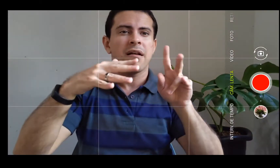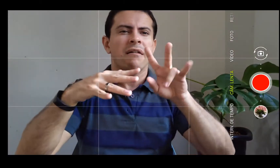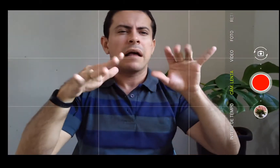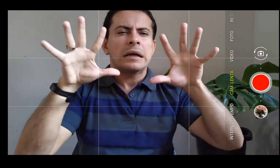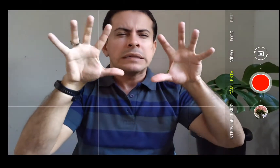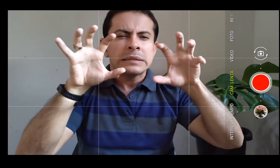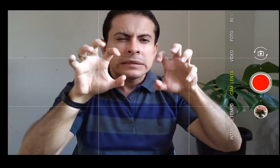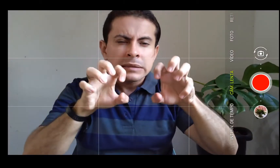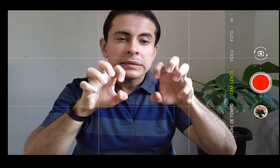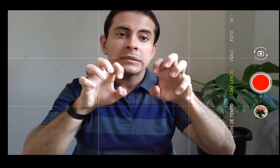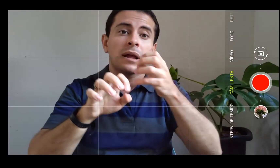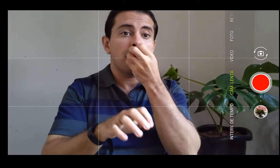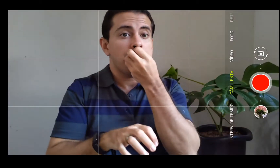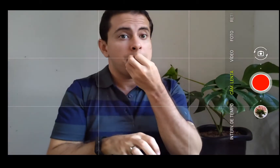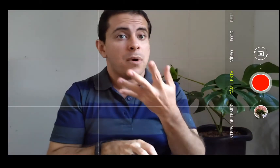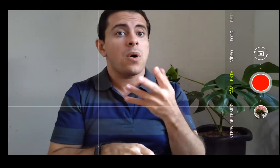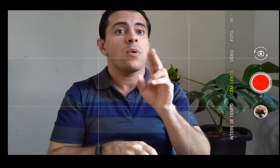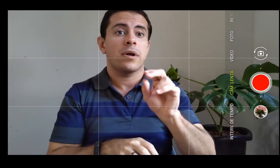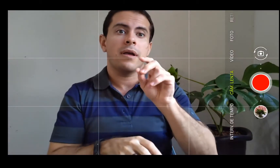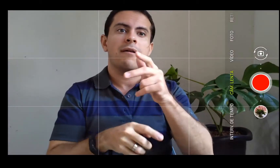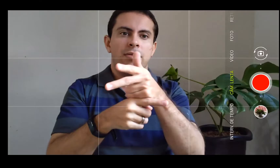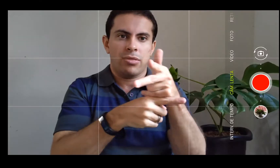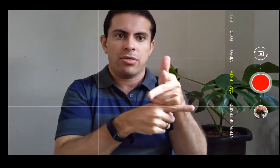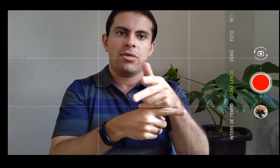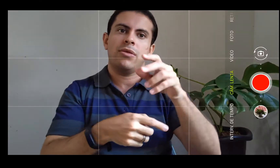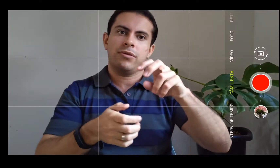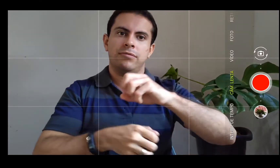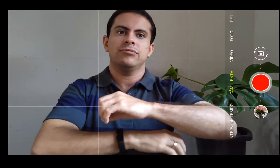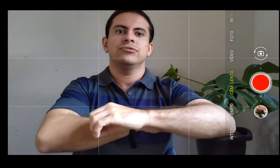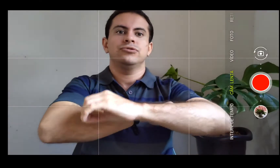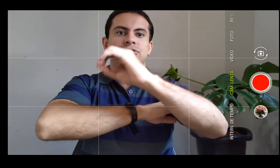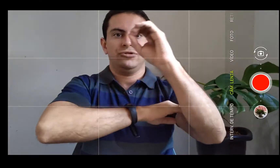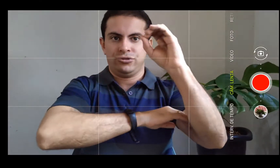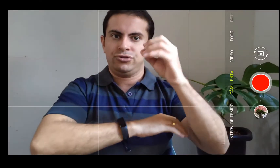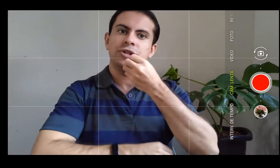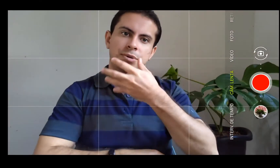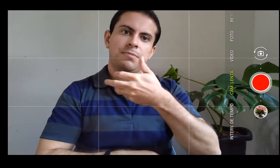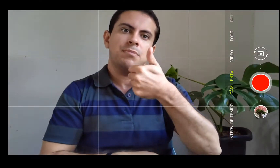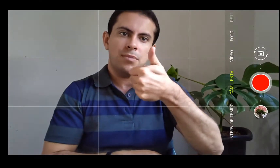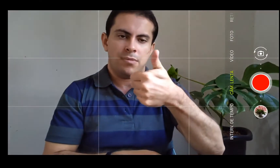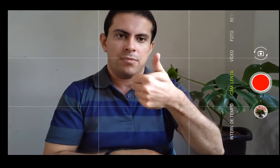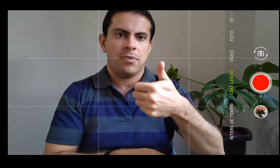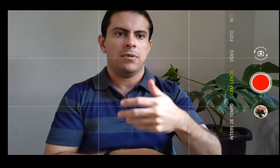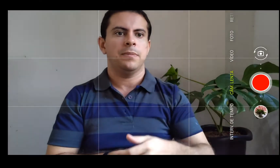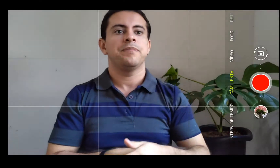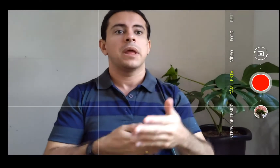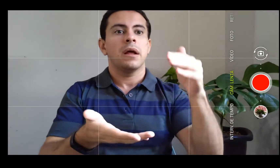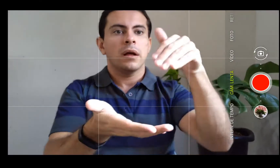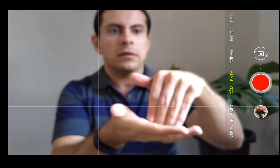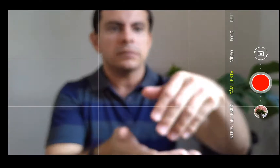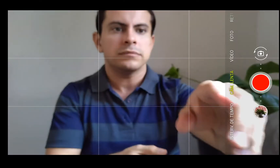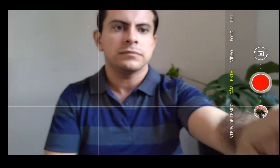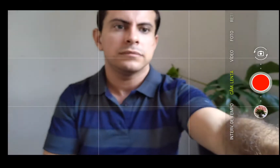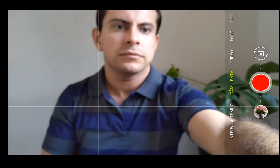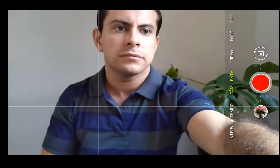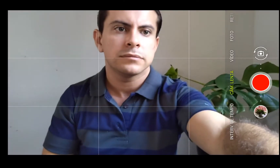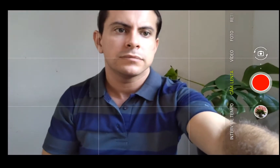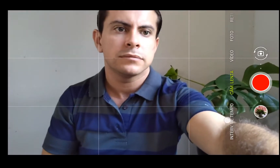Então, é bom fazer essas gravações de dia. Priorizando de dia. E, por último, nós temos o intervalo de